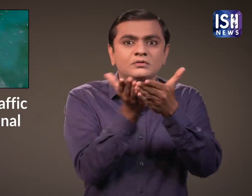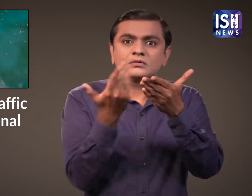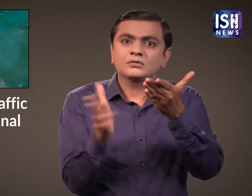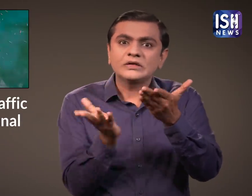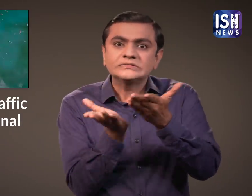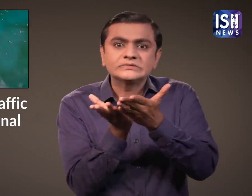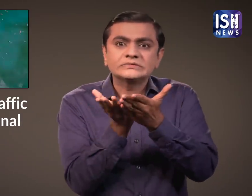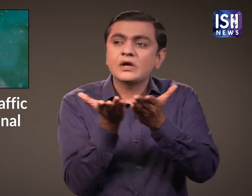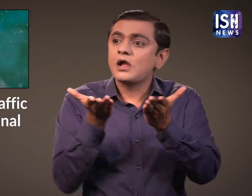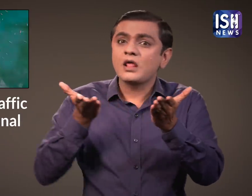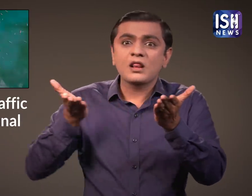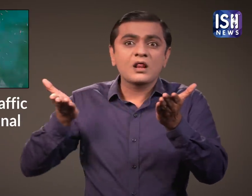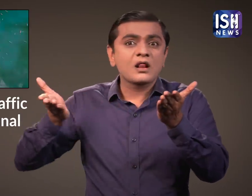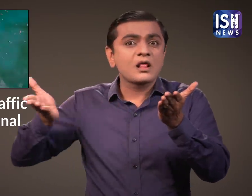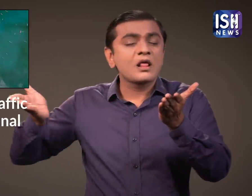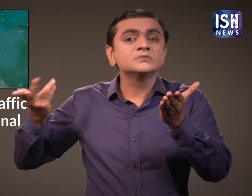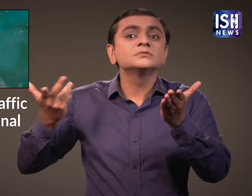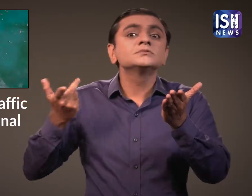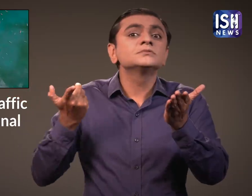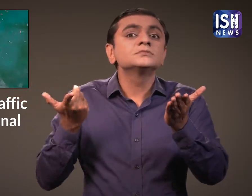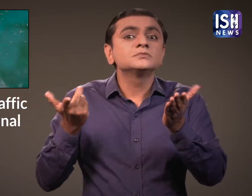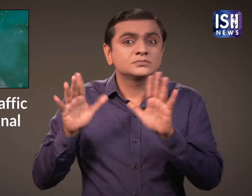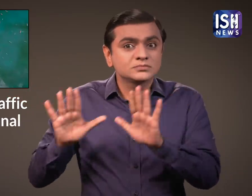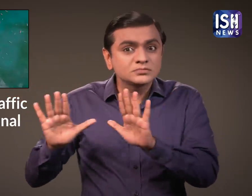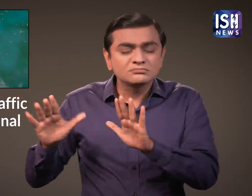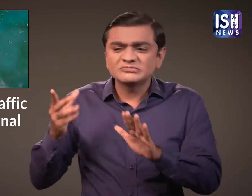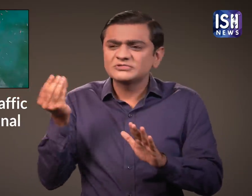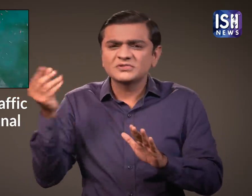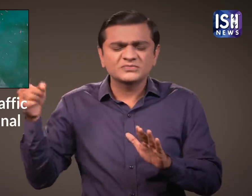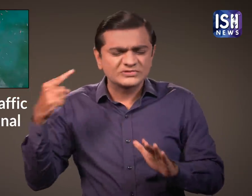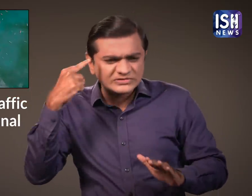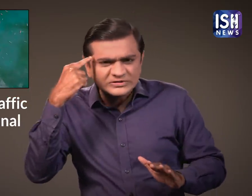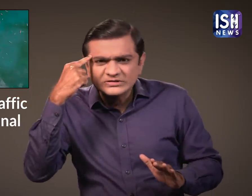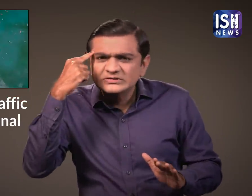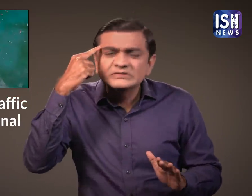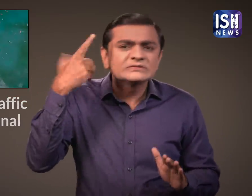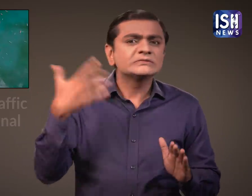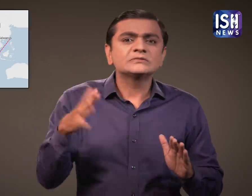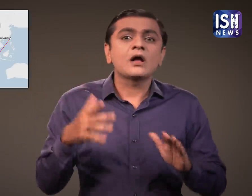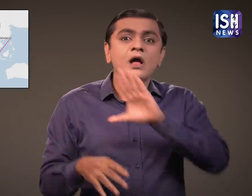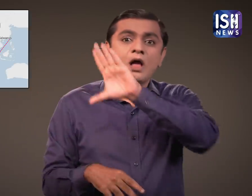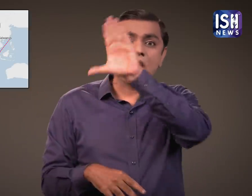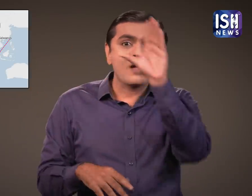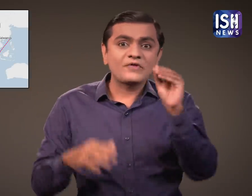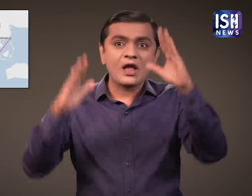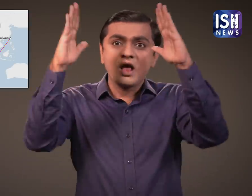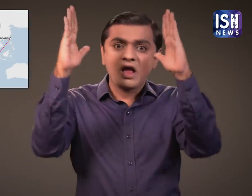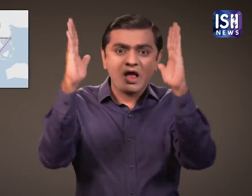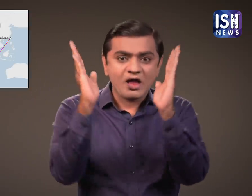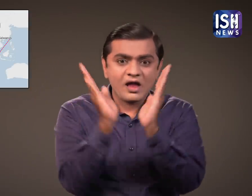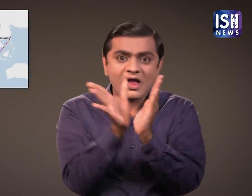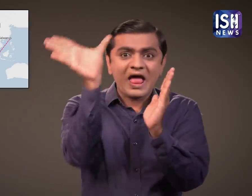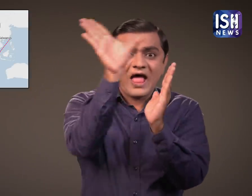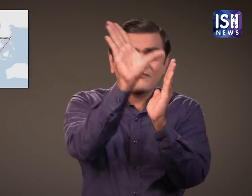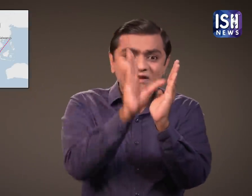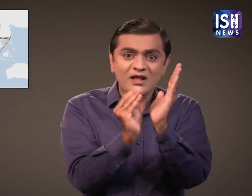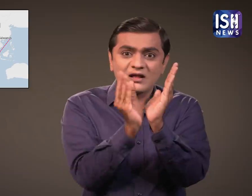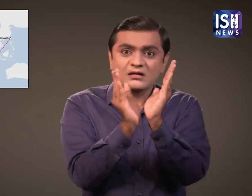और यही कारण है कि इस जाहाज के फसने के कारण जहाजों का ट्राफिक जाम लग गया। प्रतिक्षा करने के बजाए